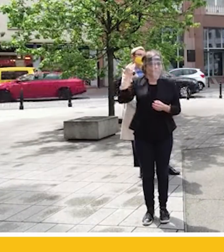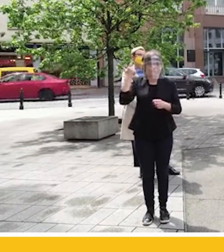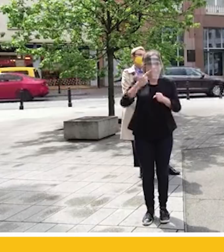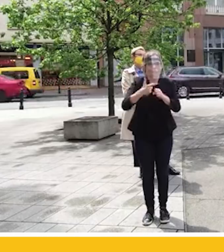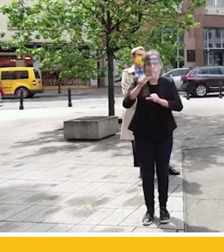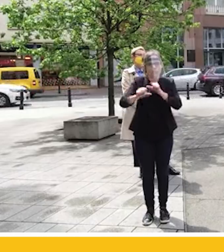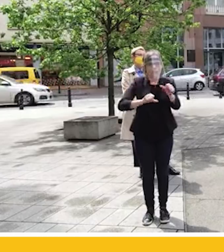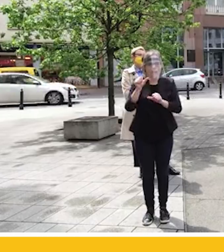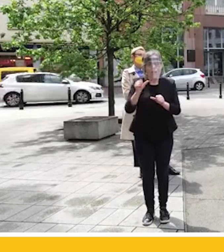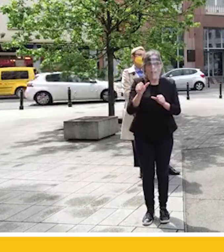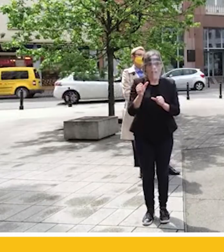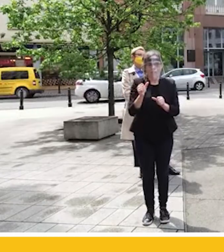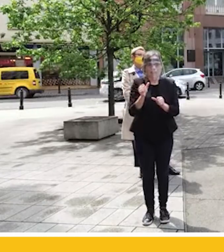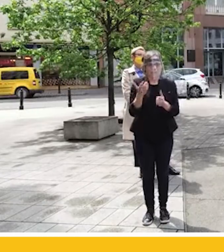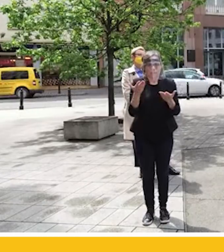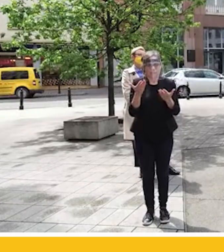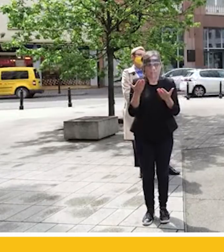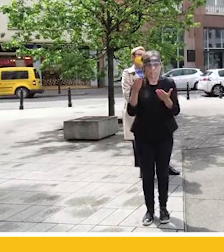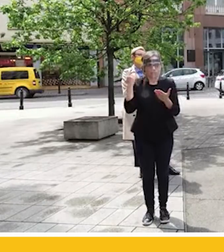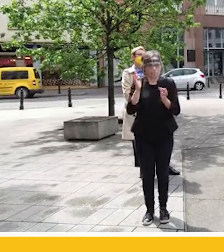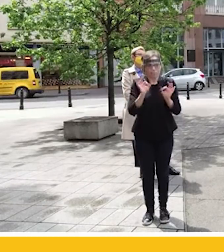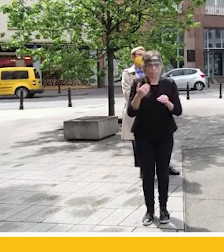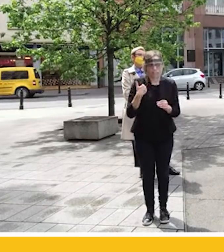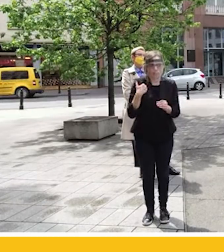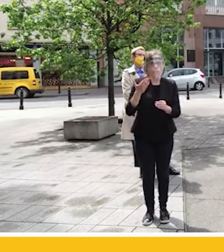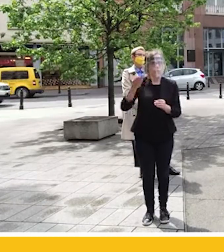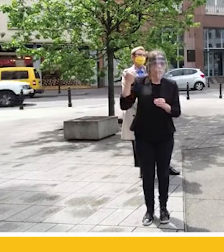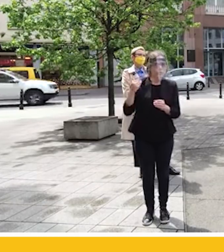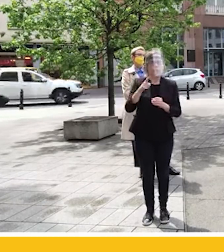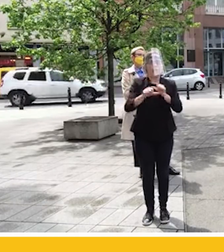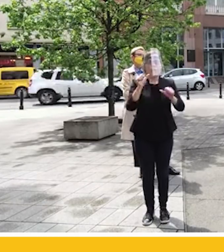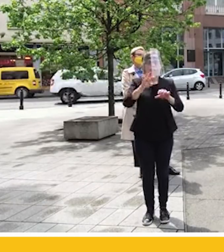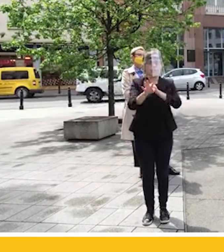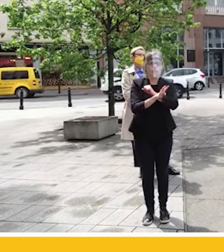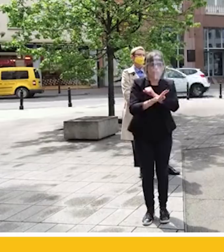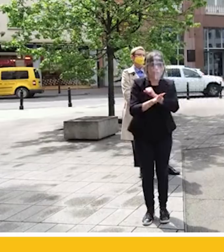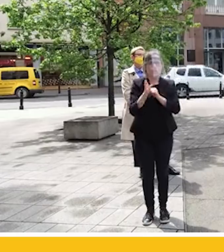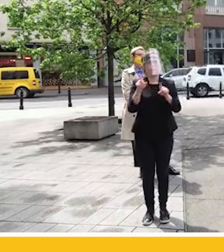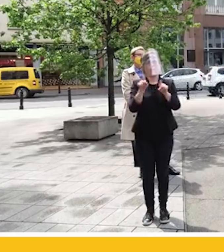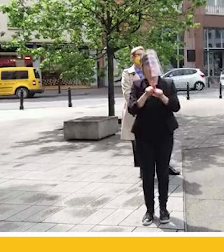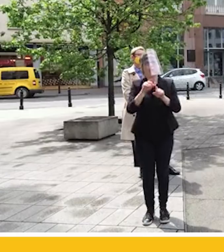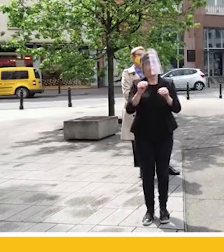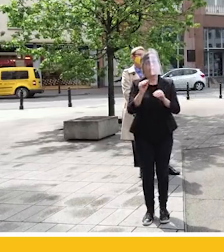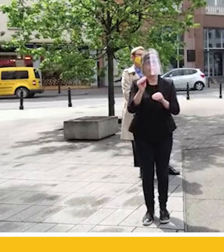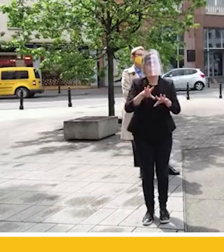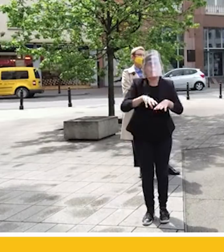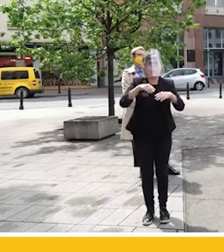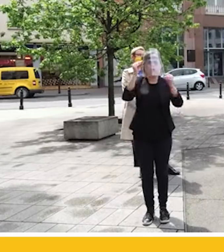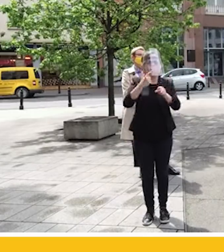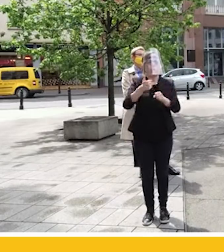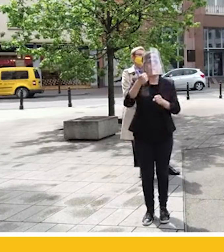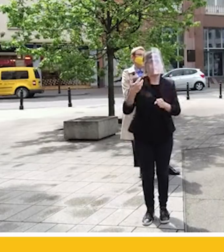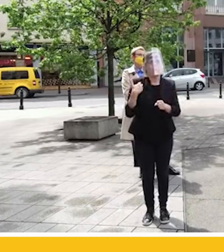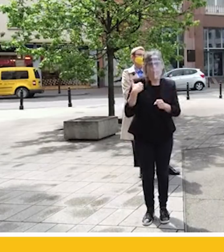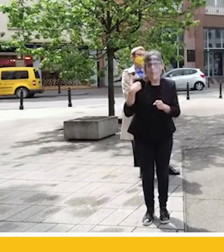Mieliśmy koszmar bezrobocia i wielu z nas, nasze rodziny doświadczały tego w latach 90. Jeszcze w pierwszej dekadzie XXI